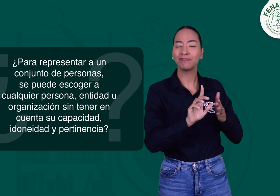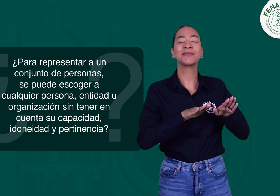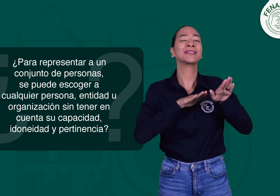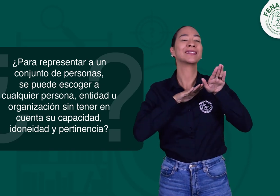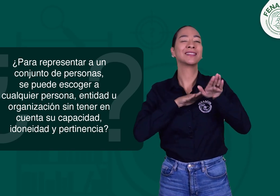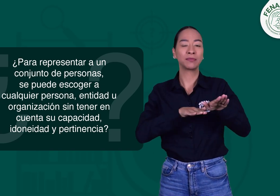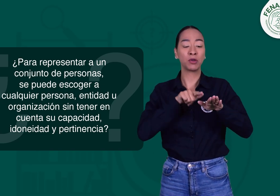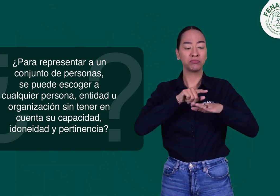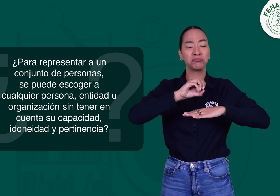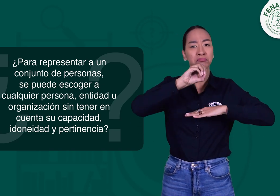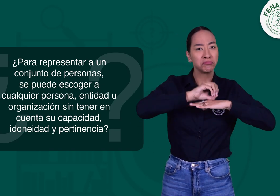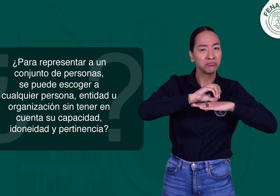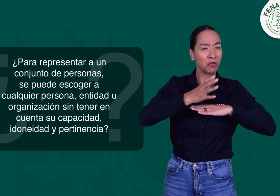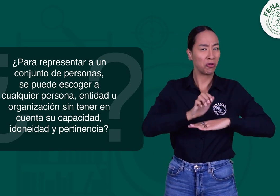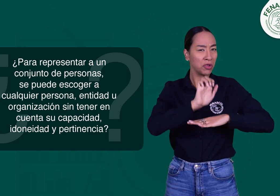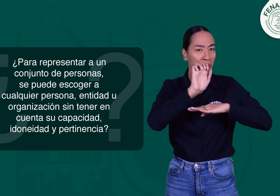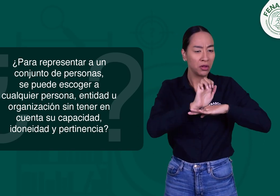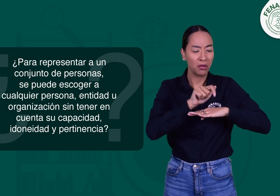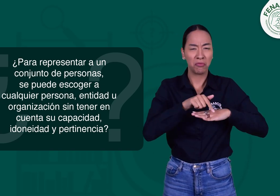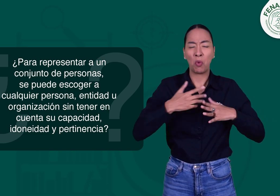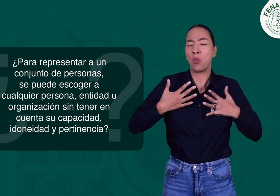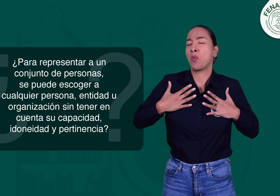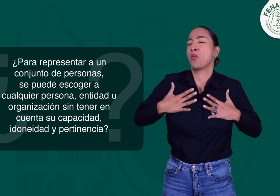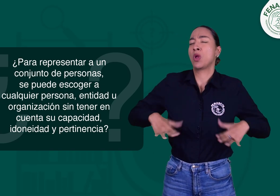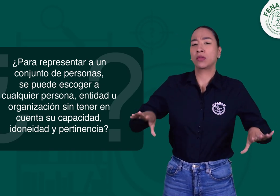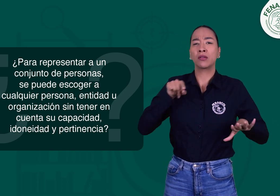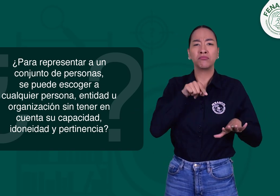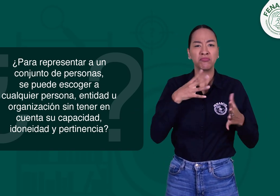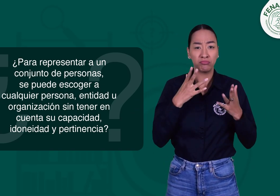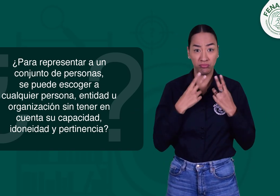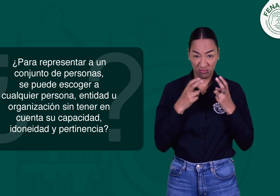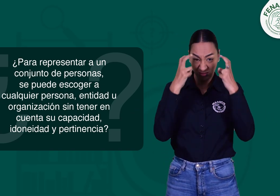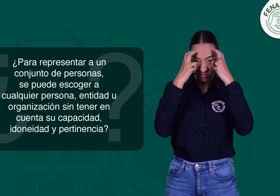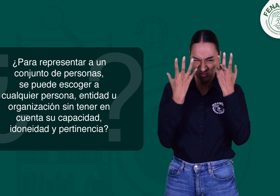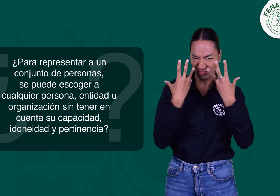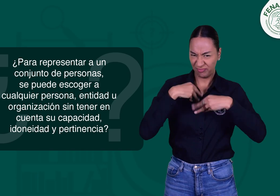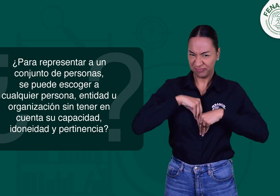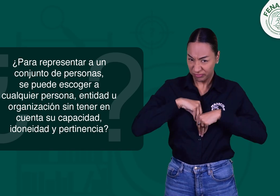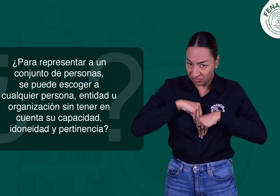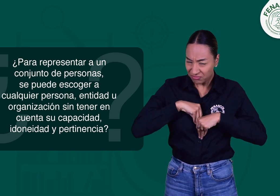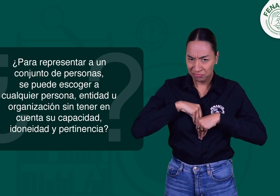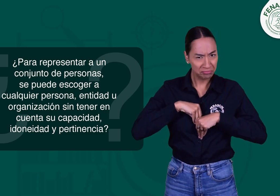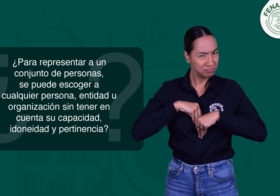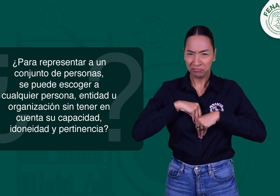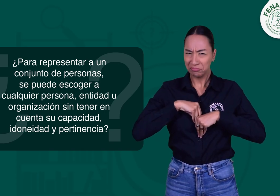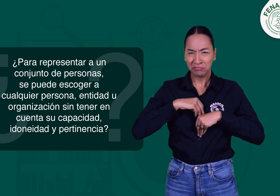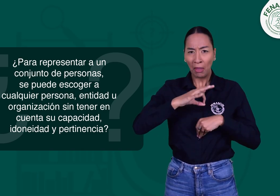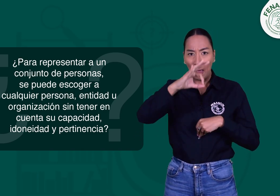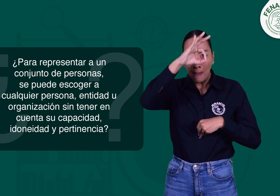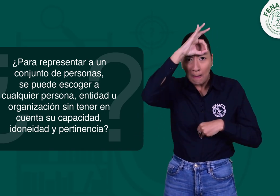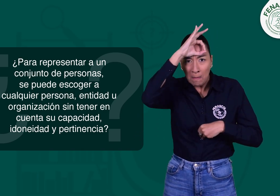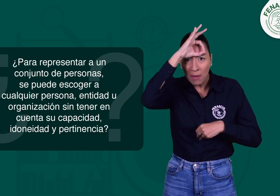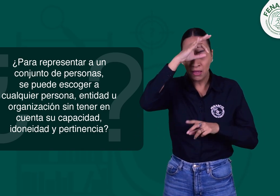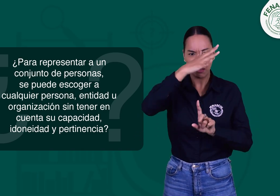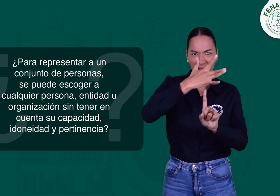sin tener en cuenta su capacidad, idoneidad y pertinencia.